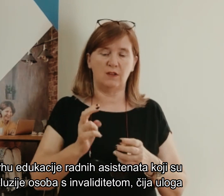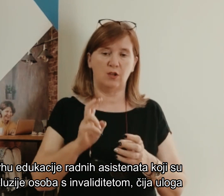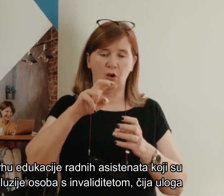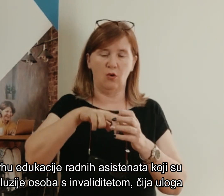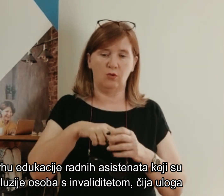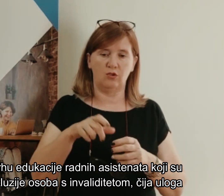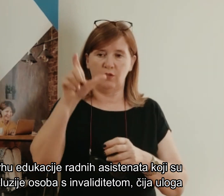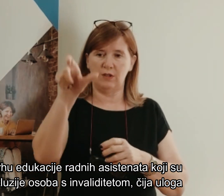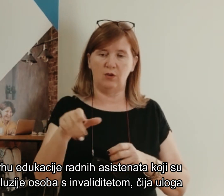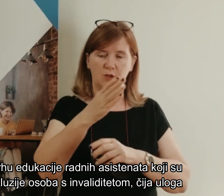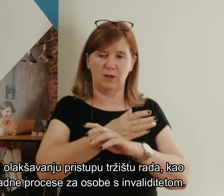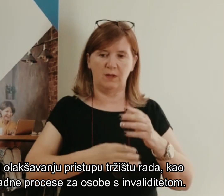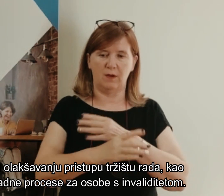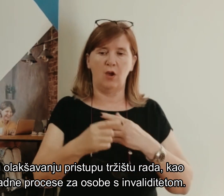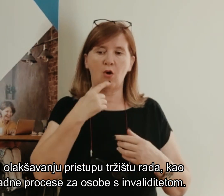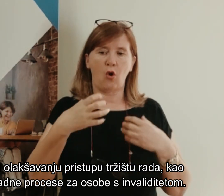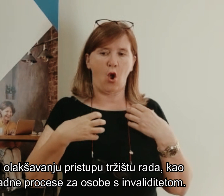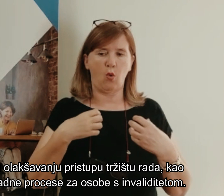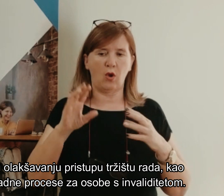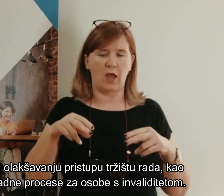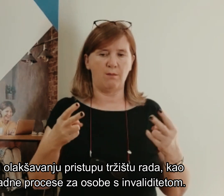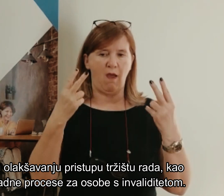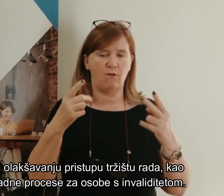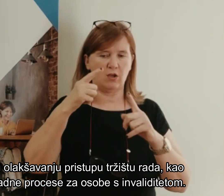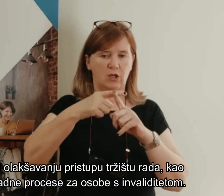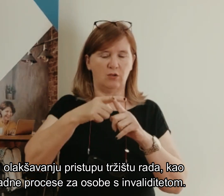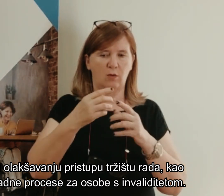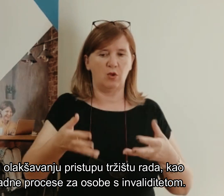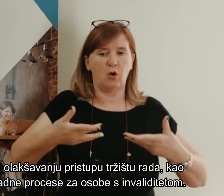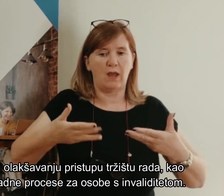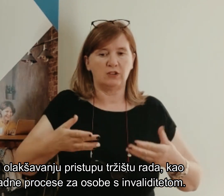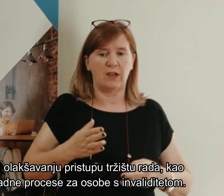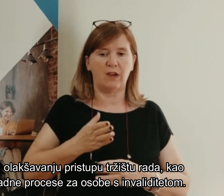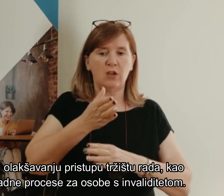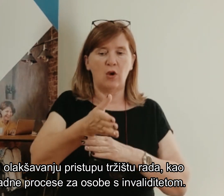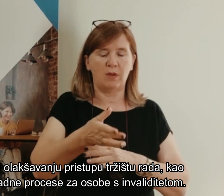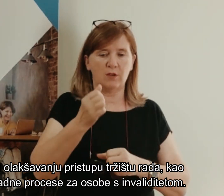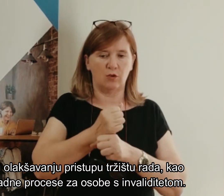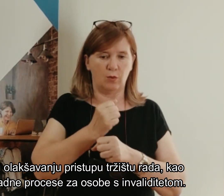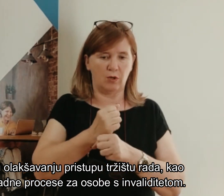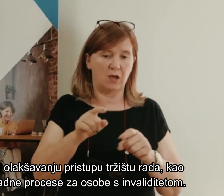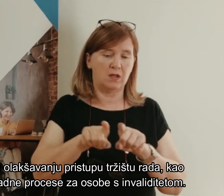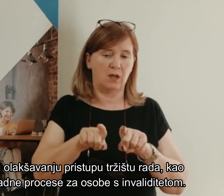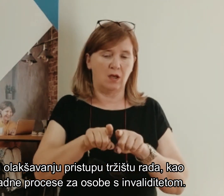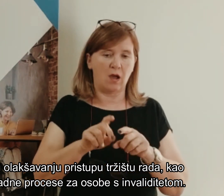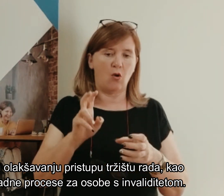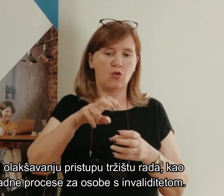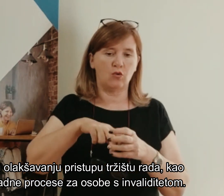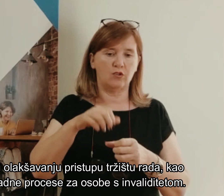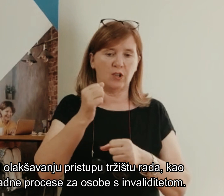invaliditetom, čija uloga ima značajan doprinos u olakšavanju pristupu tržištu rada, kao i samom uključivanju radne procese